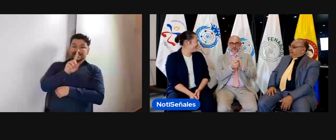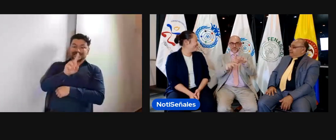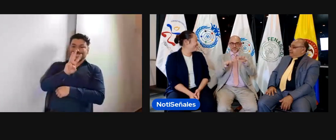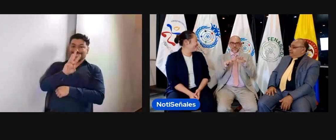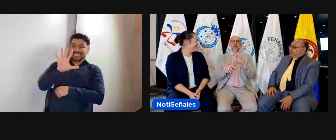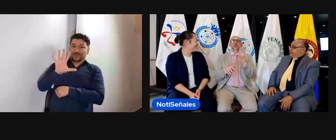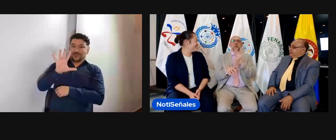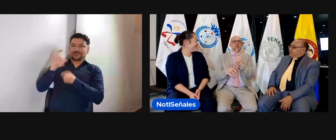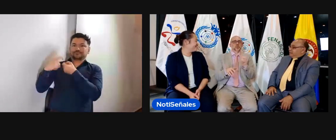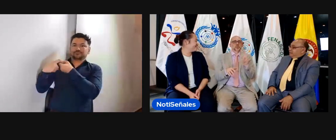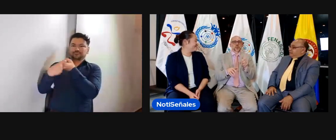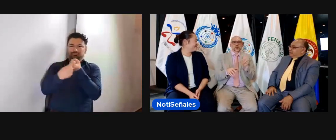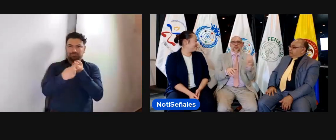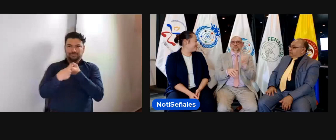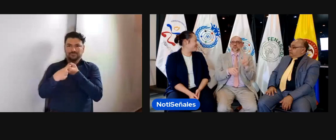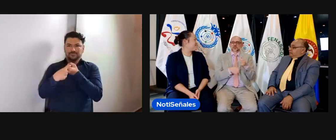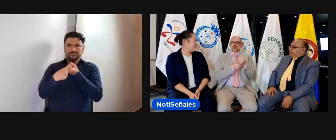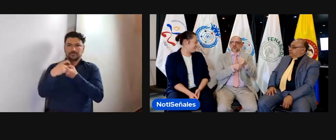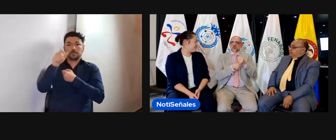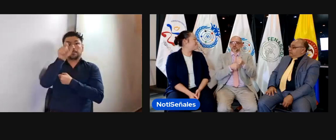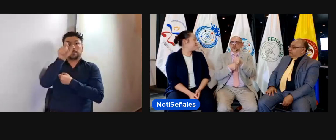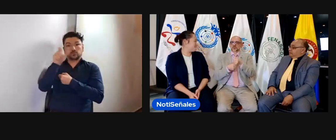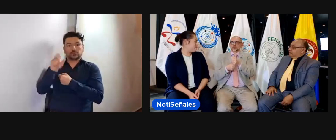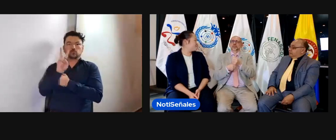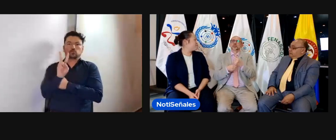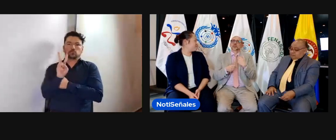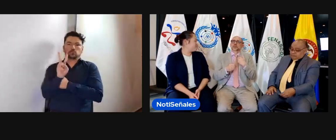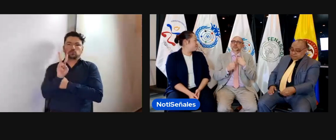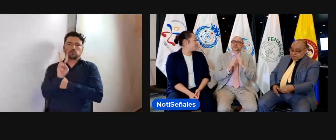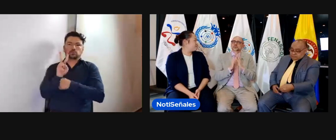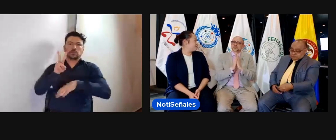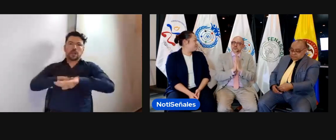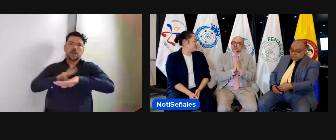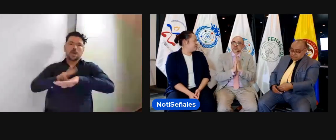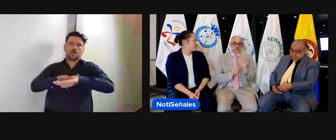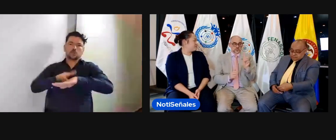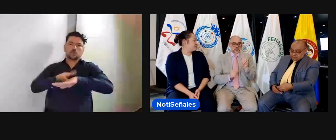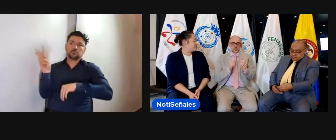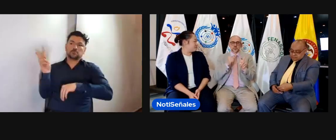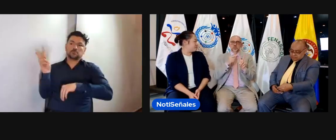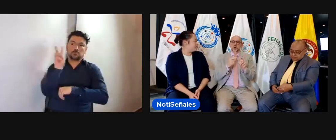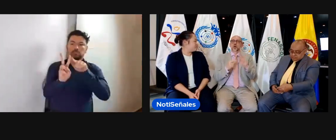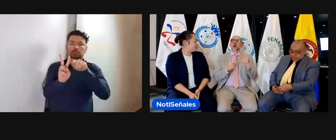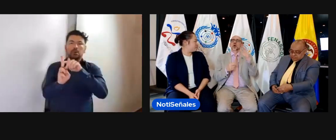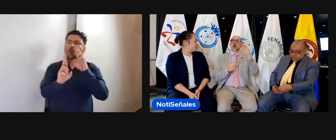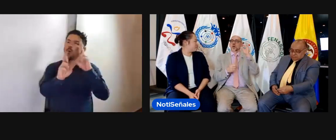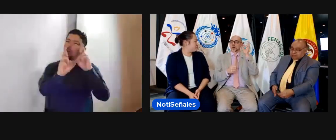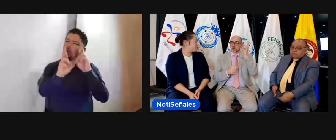miembros. Cada uno de los 135 miembros da a esos dos representantes.